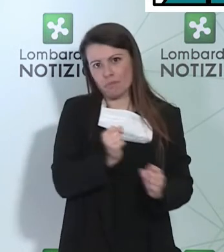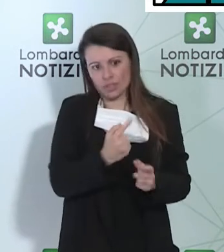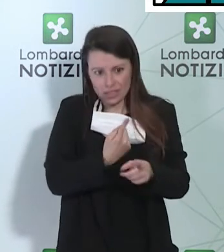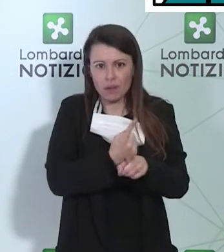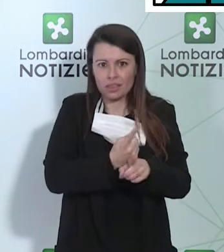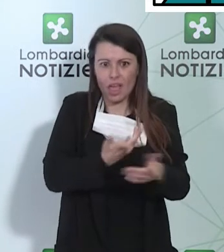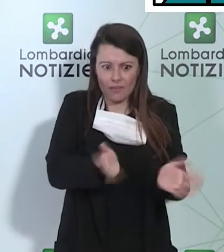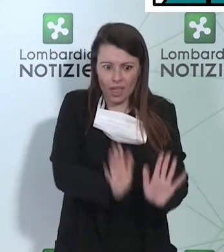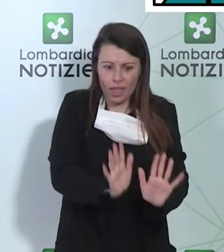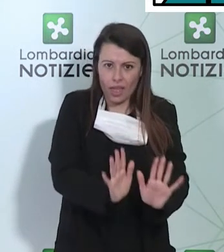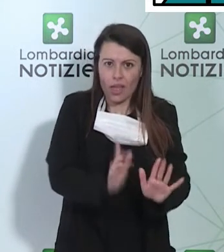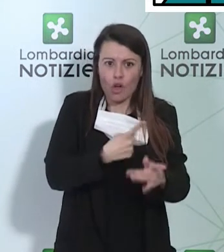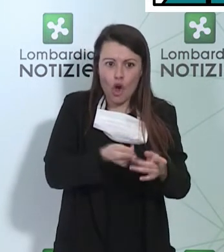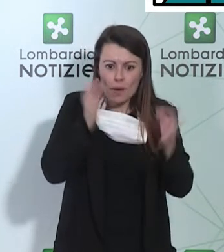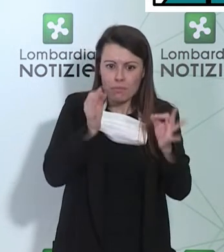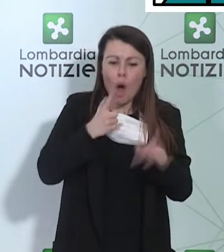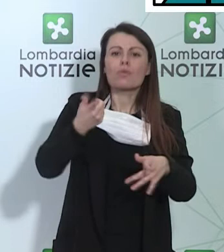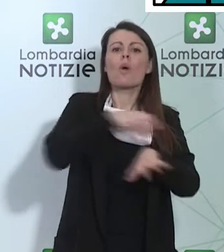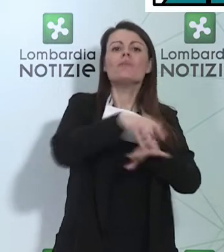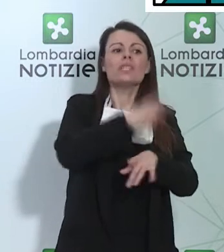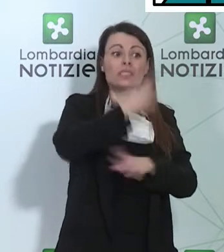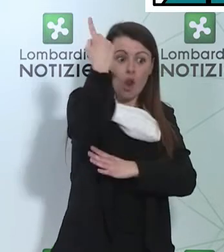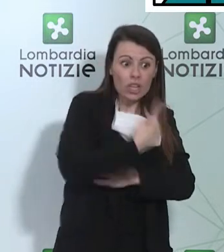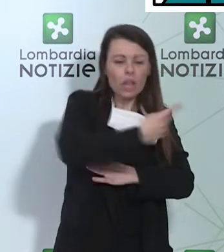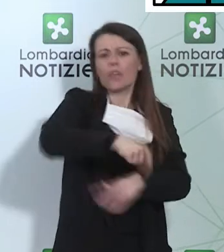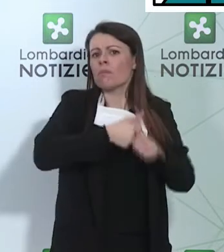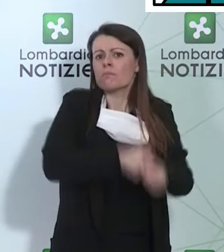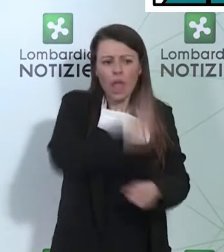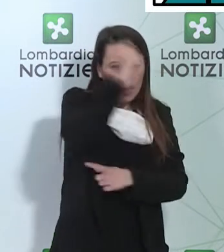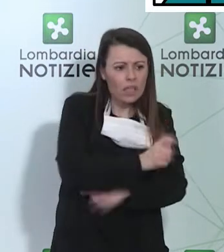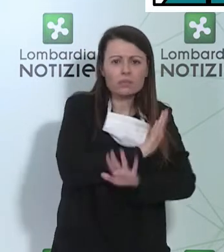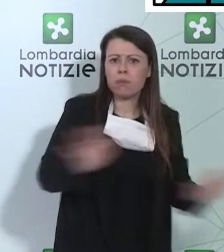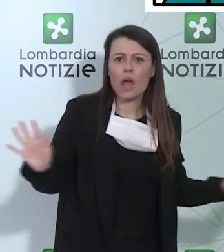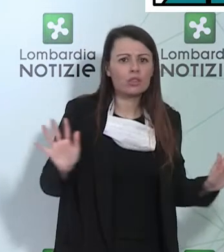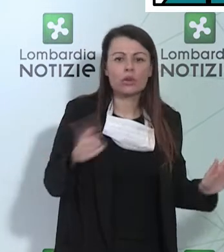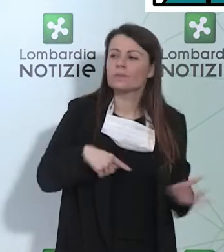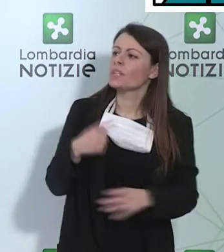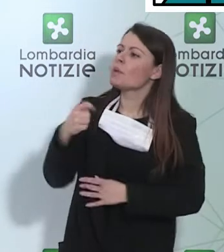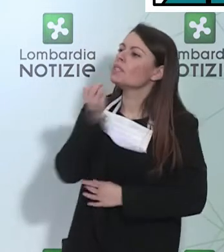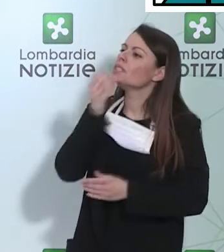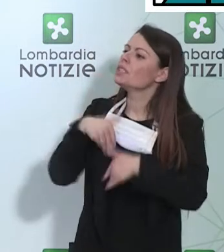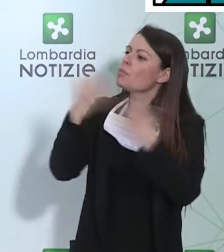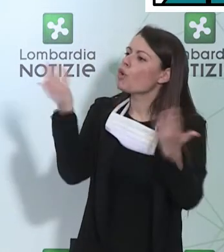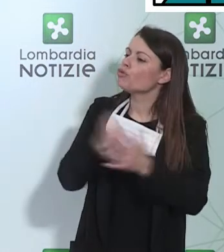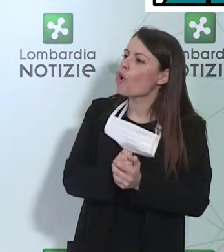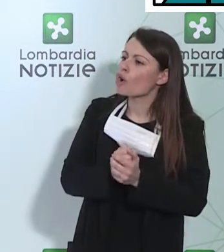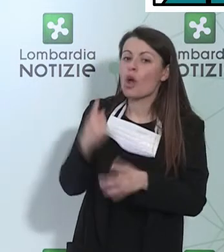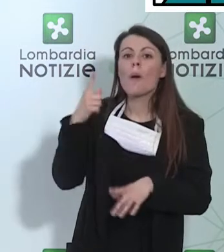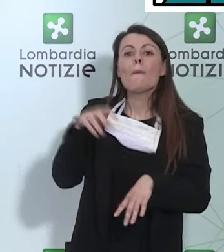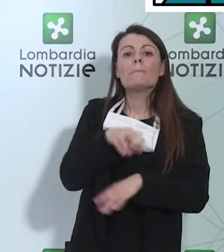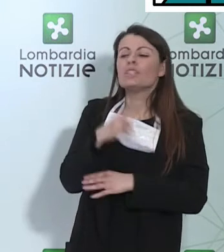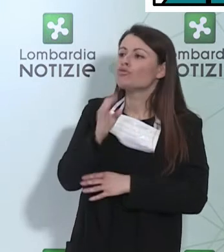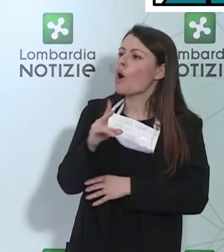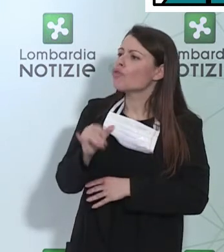delle direttive del Ministero. Presidente, buongiorno. Il Ministro Boccia dice che